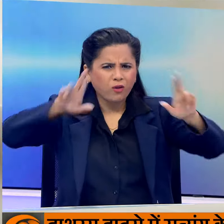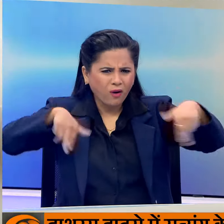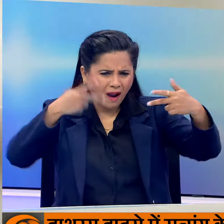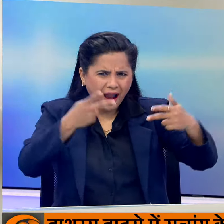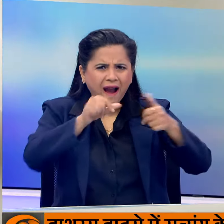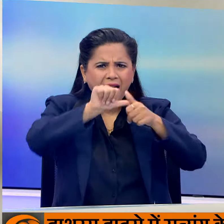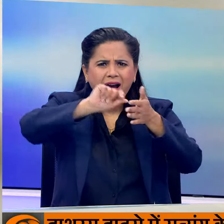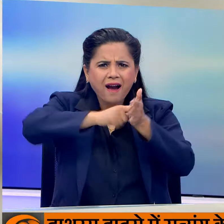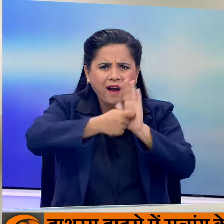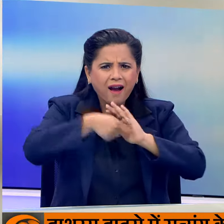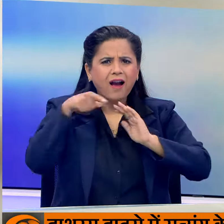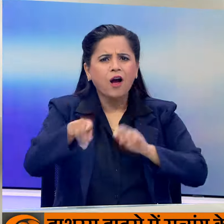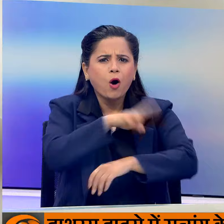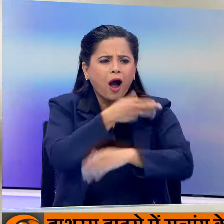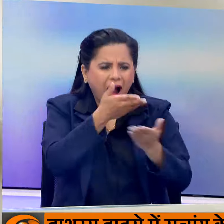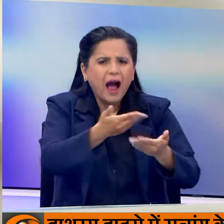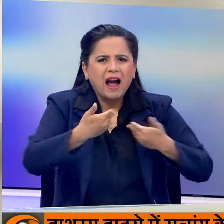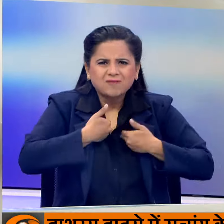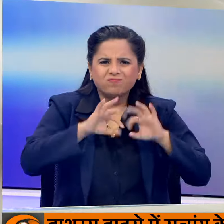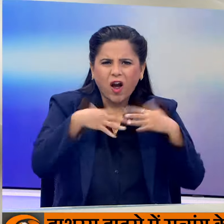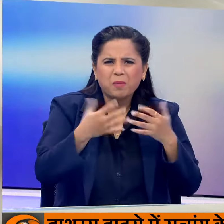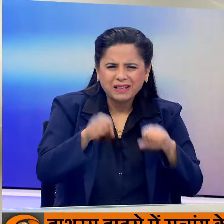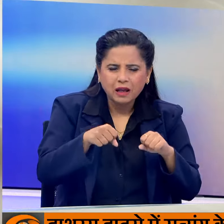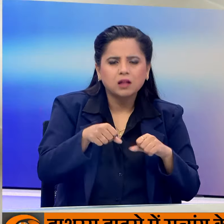इस्पताल में एक शव की पहचान की है